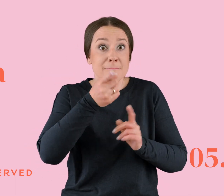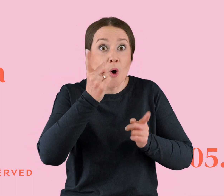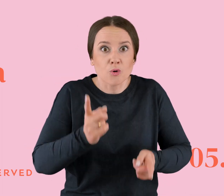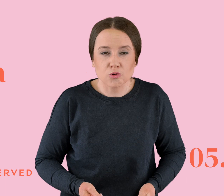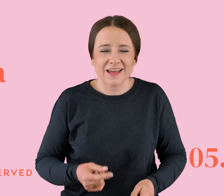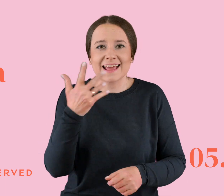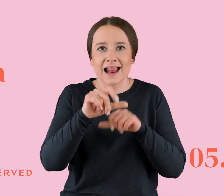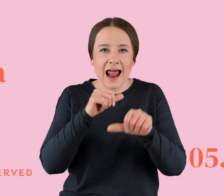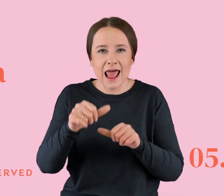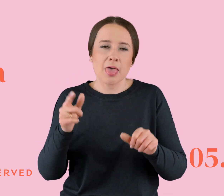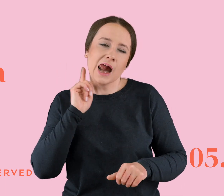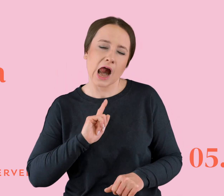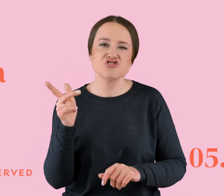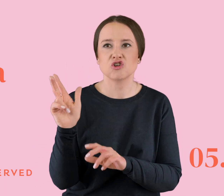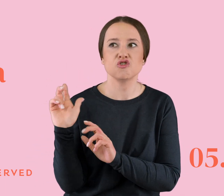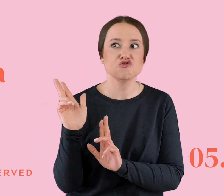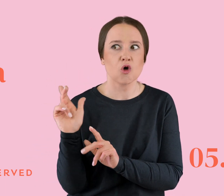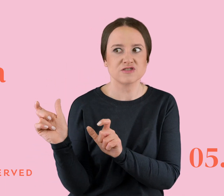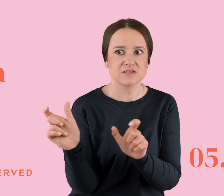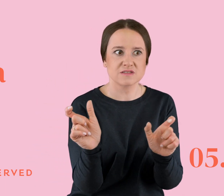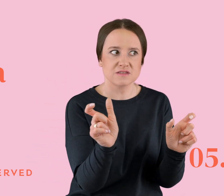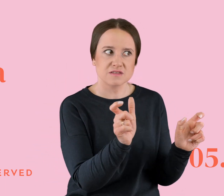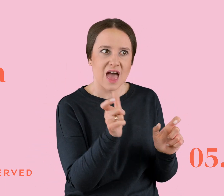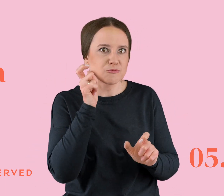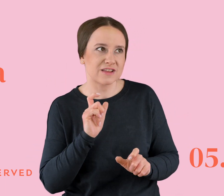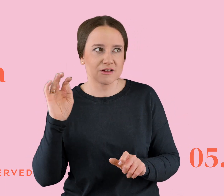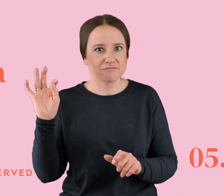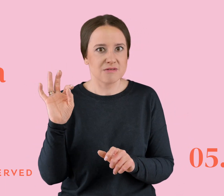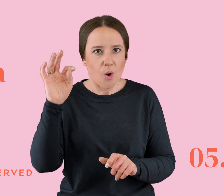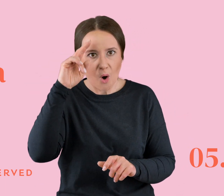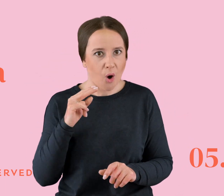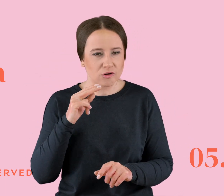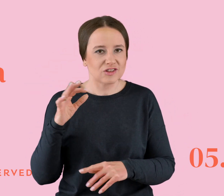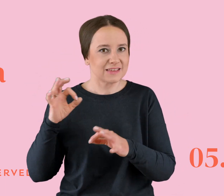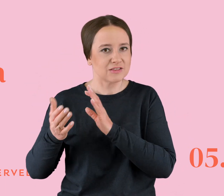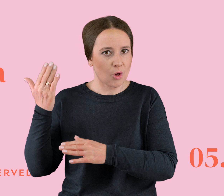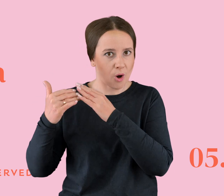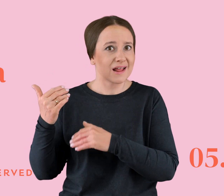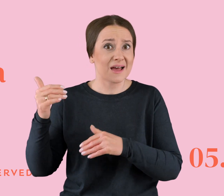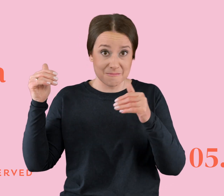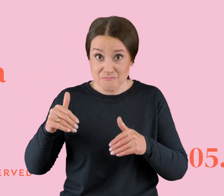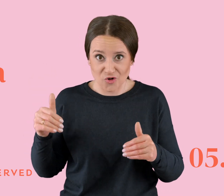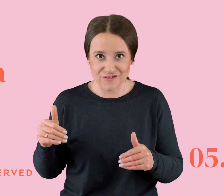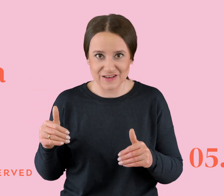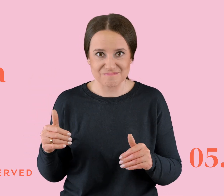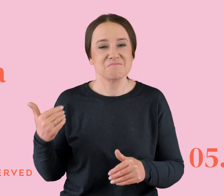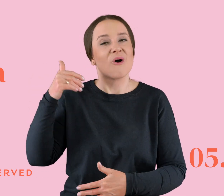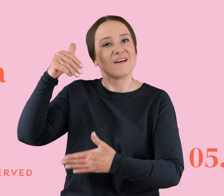udawał, że ktoś nas śledzi, a przez przestępczą przeszłość jego ojca było to możliwe. Bo był to wychowywany typ przez wilki,